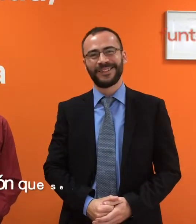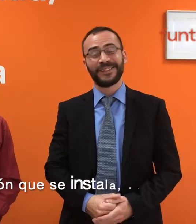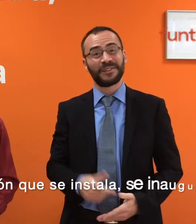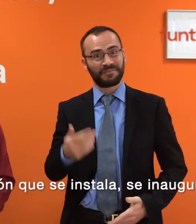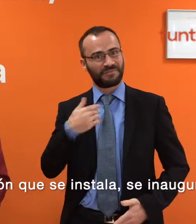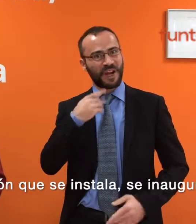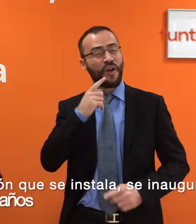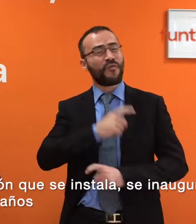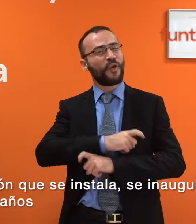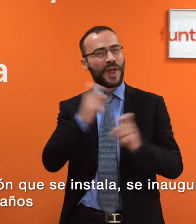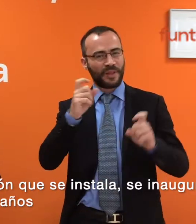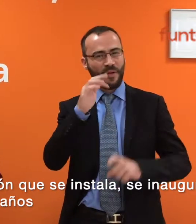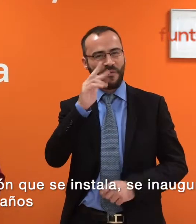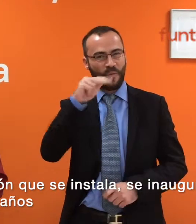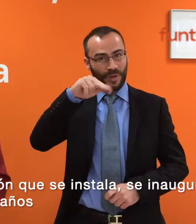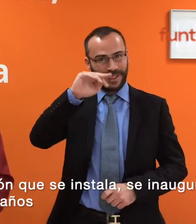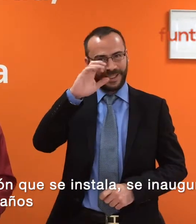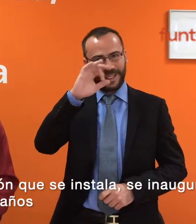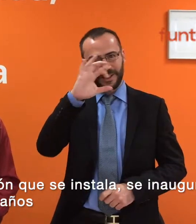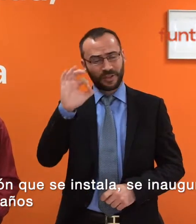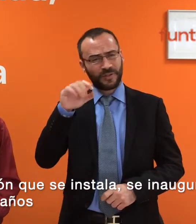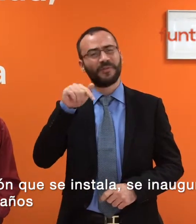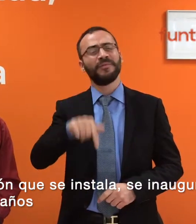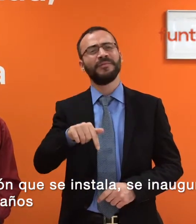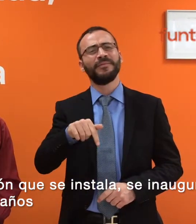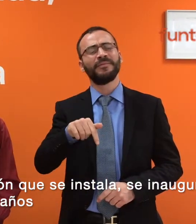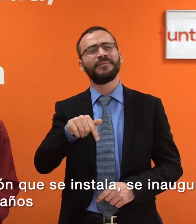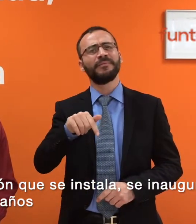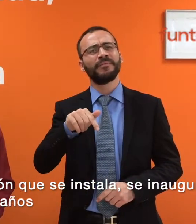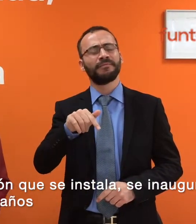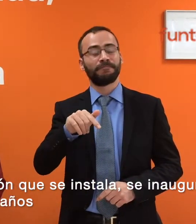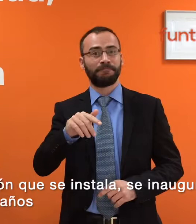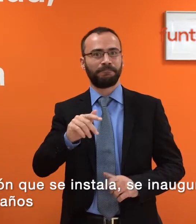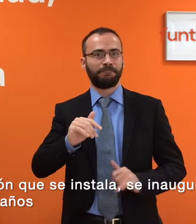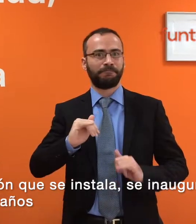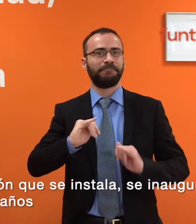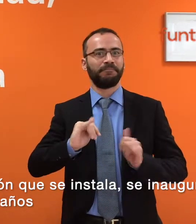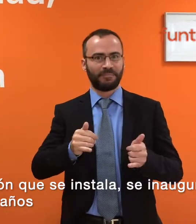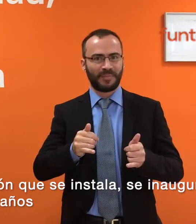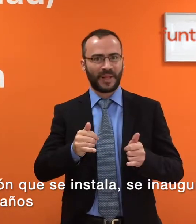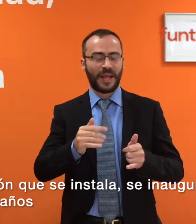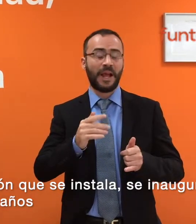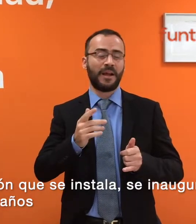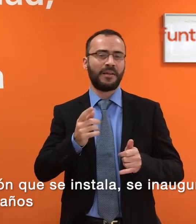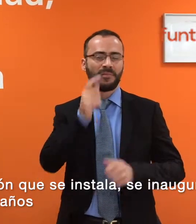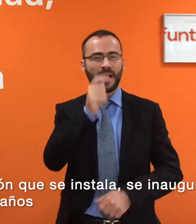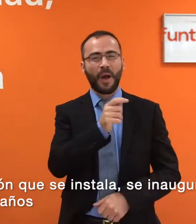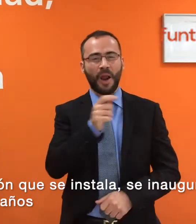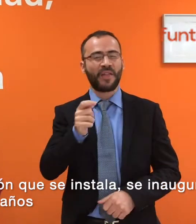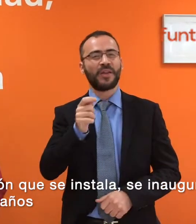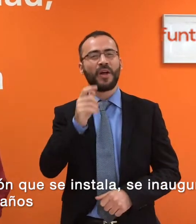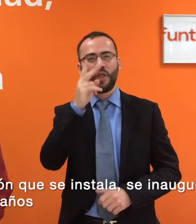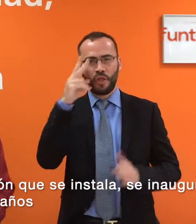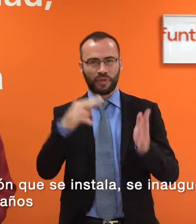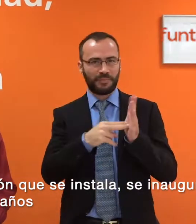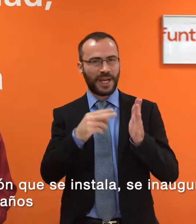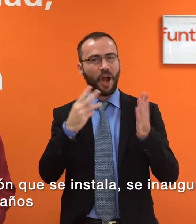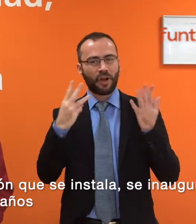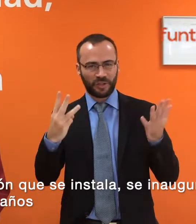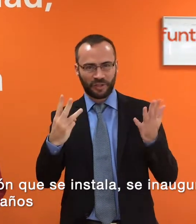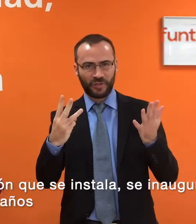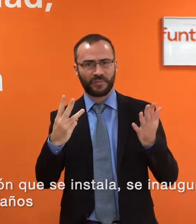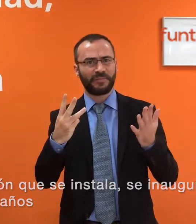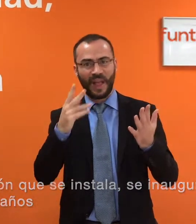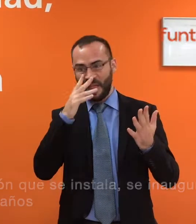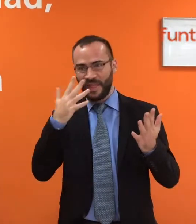Fundeso es una fundación que se instala, se inaugura en el año 2008, hace ya 10